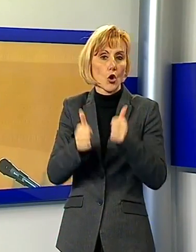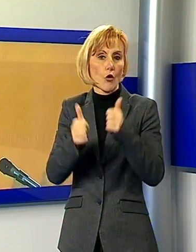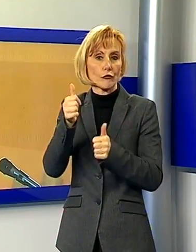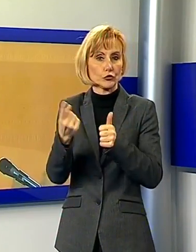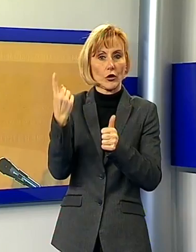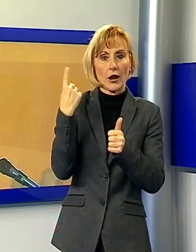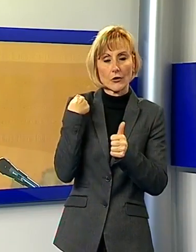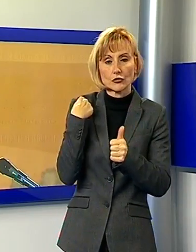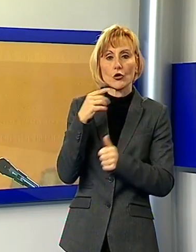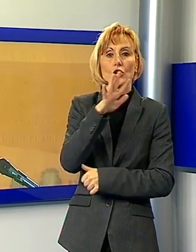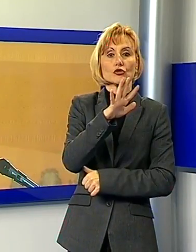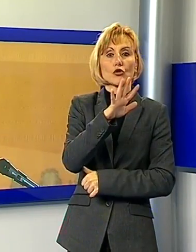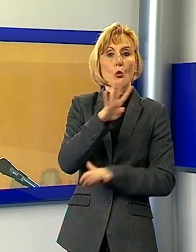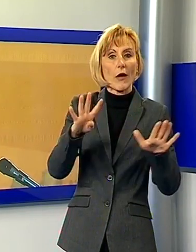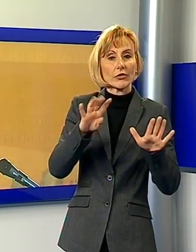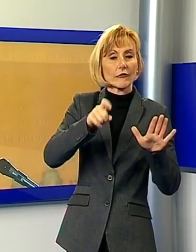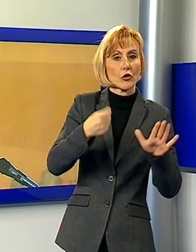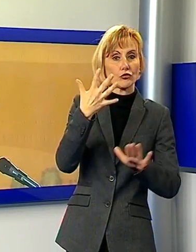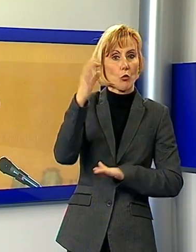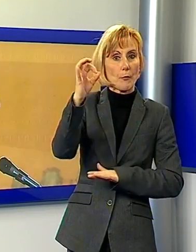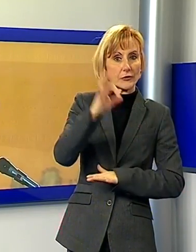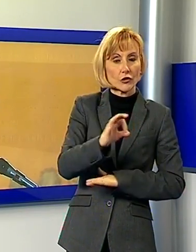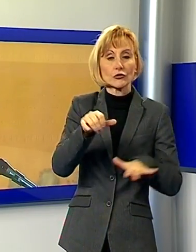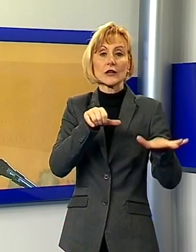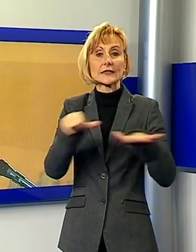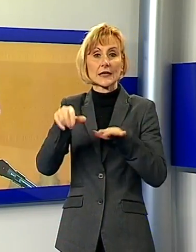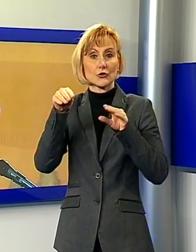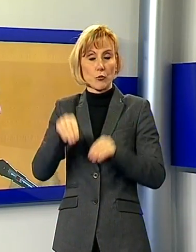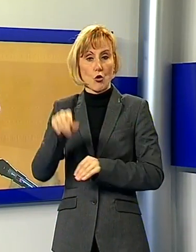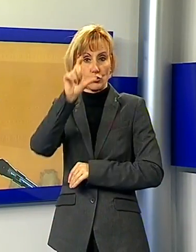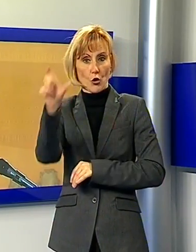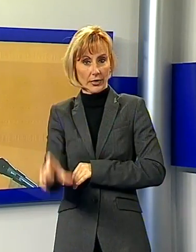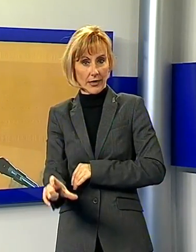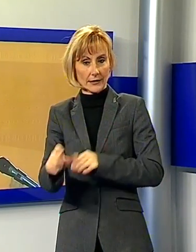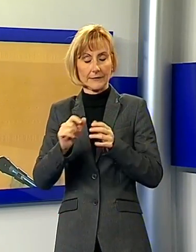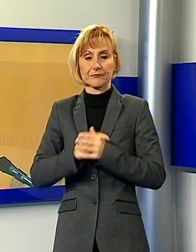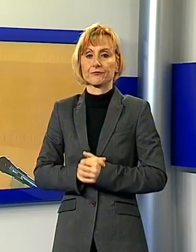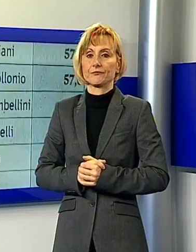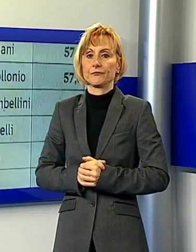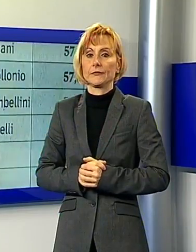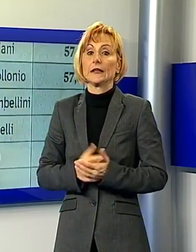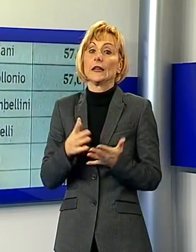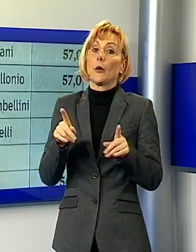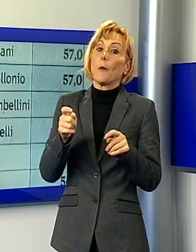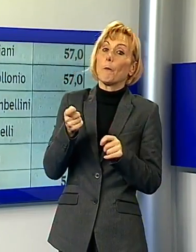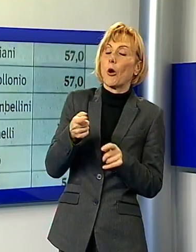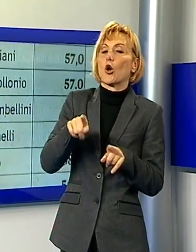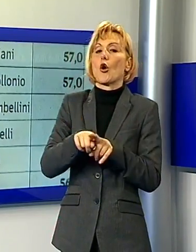,5% ed era addirittura sesto nella classifica nazionale. Insomma, è come il bicchiere mezzo pieno o mezzo